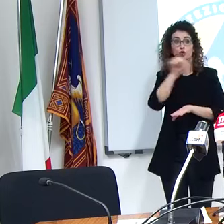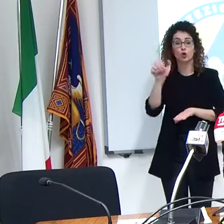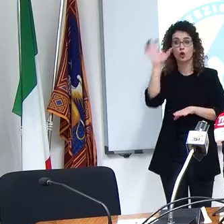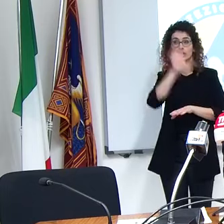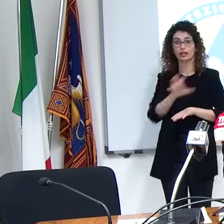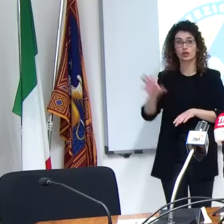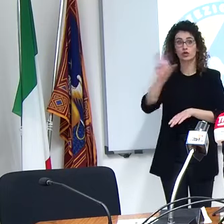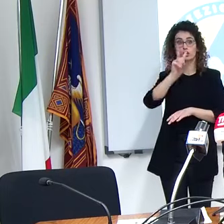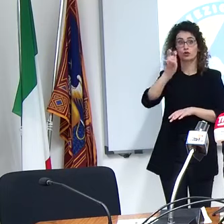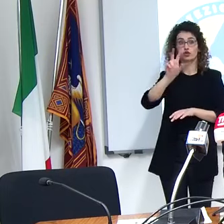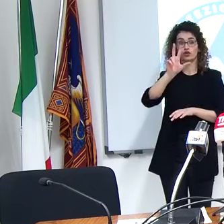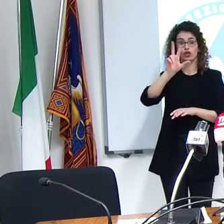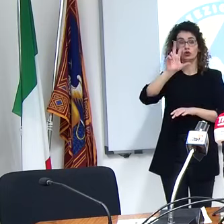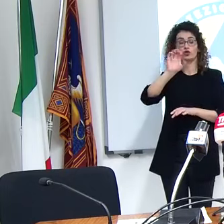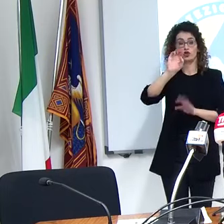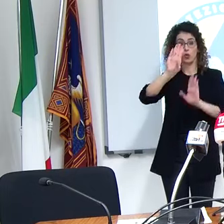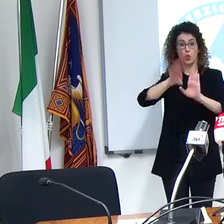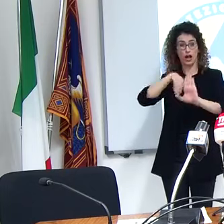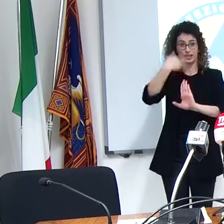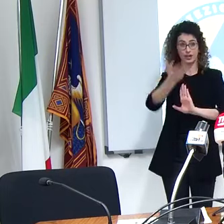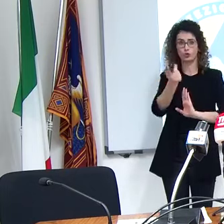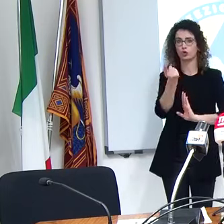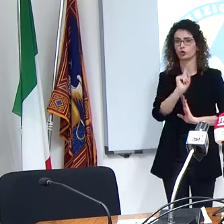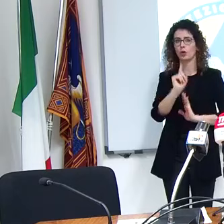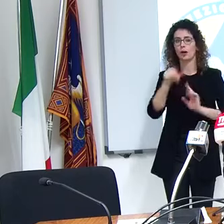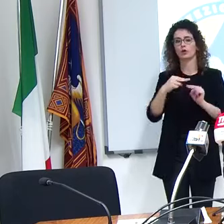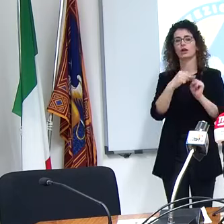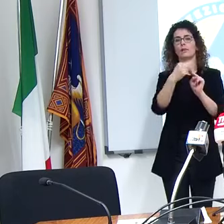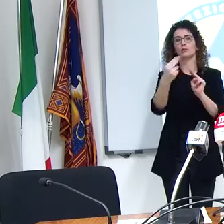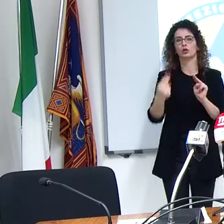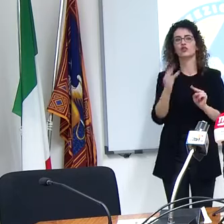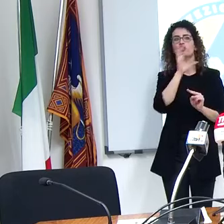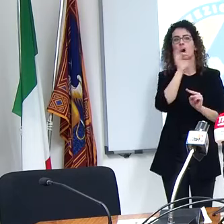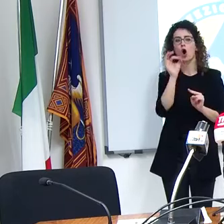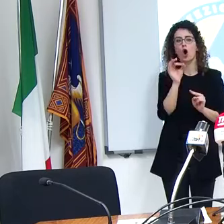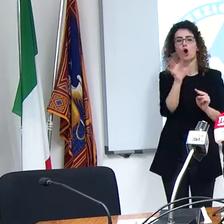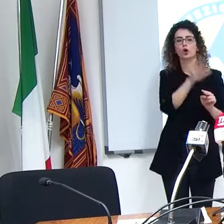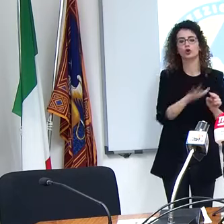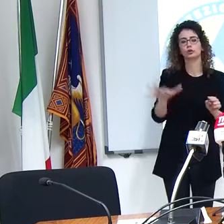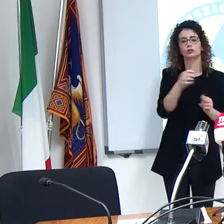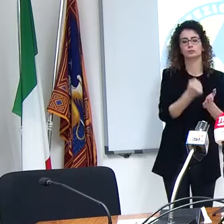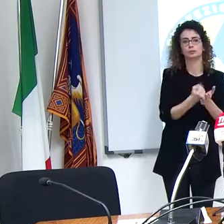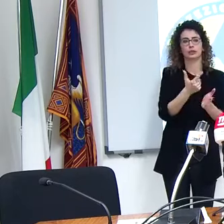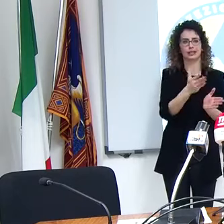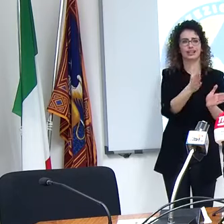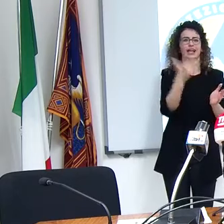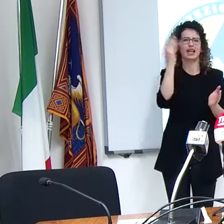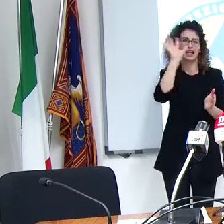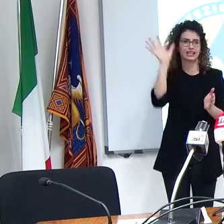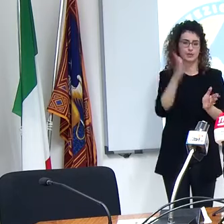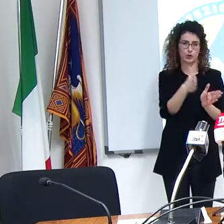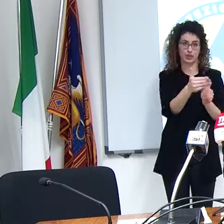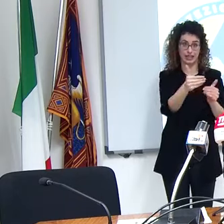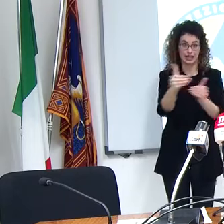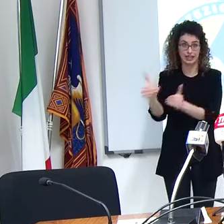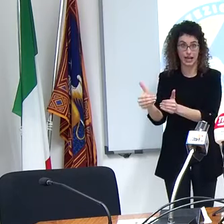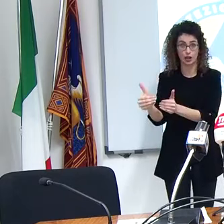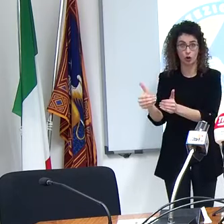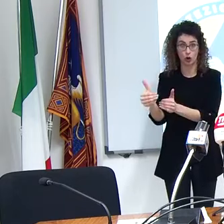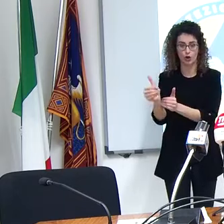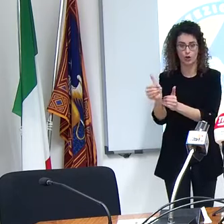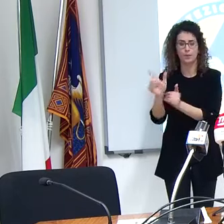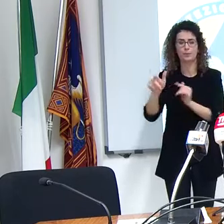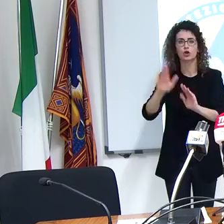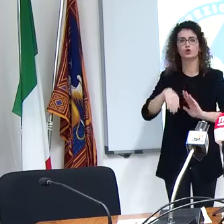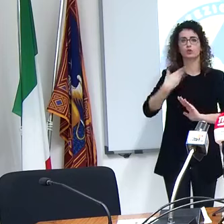250 ma anche quando per zone provinciali o significative si supera quel livello e in tutti i casi